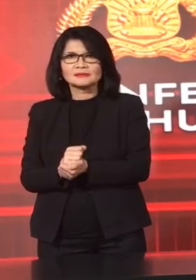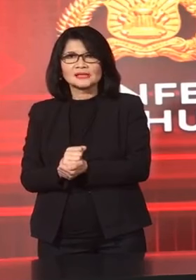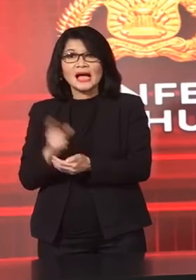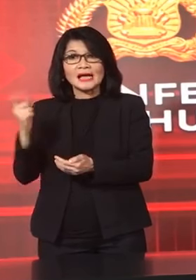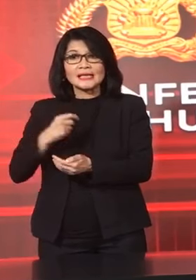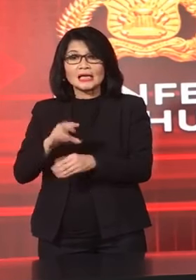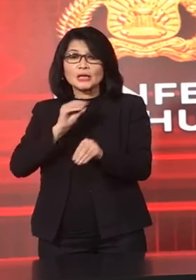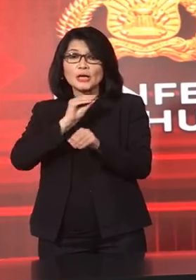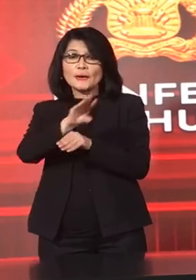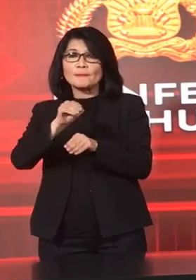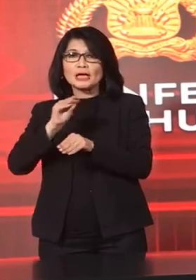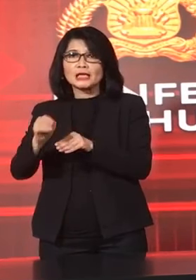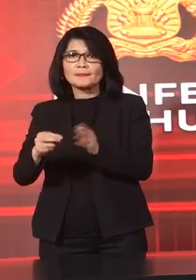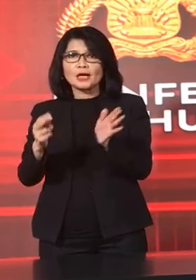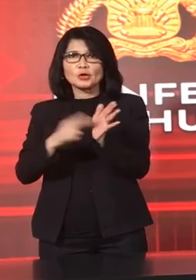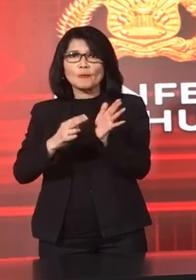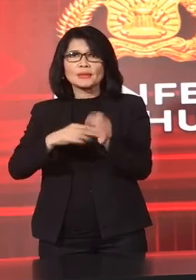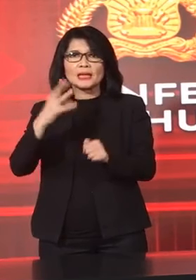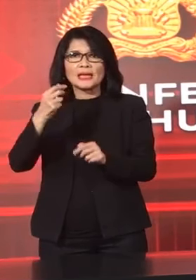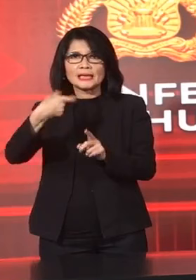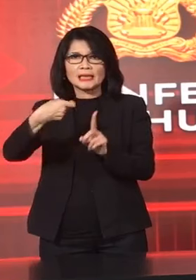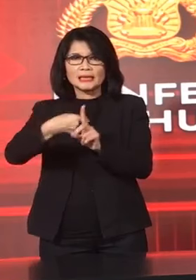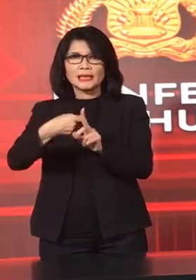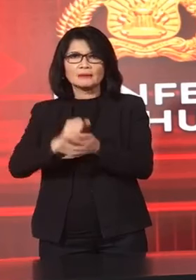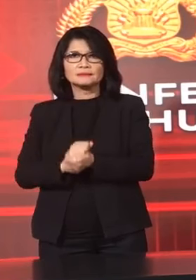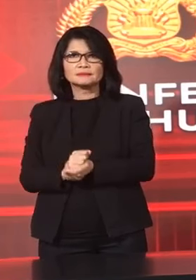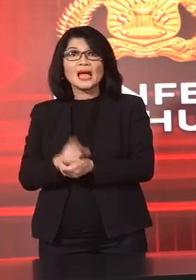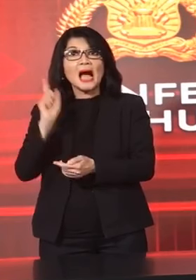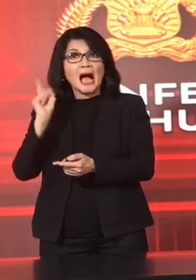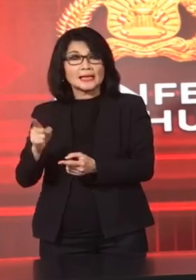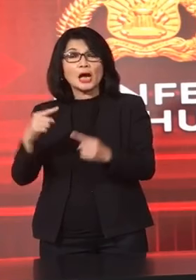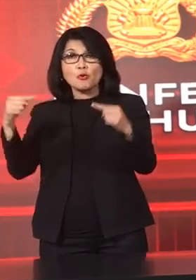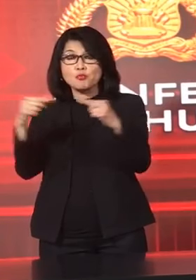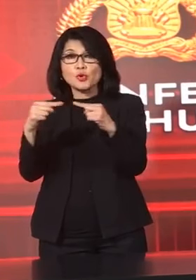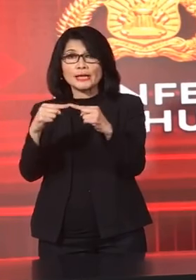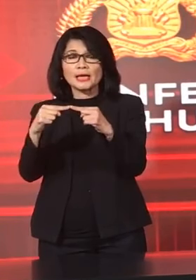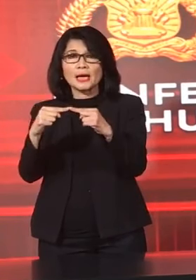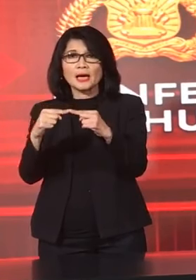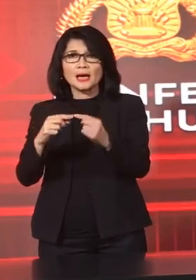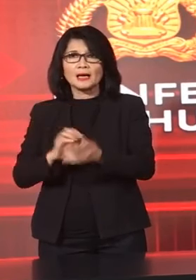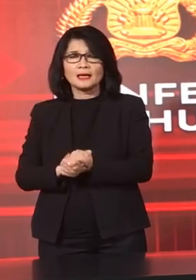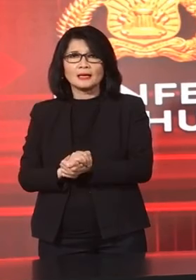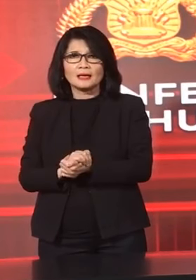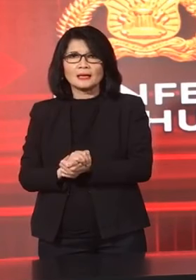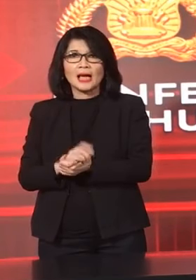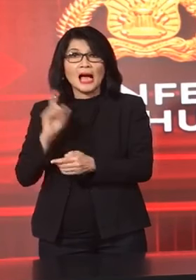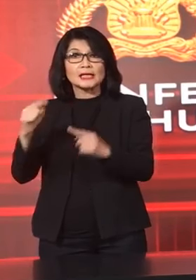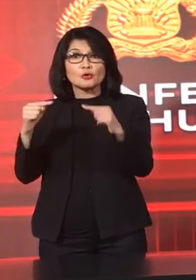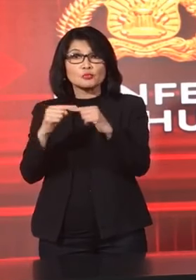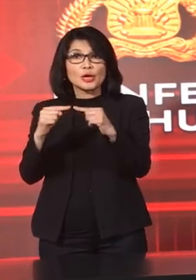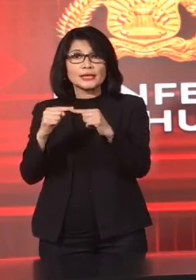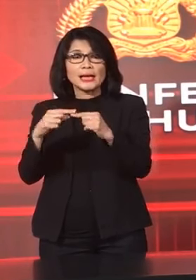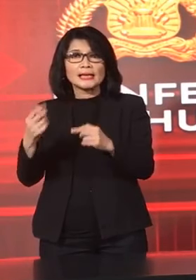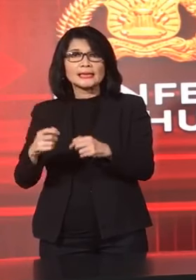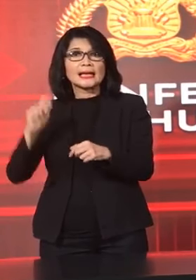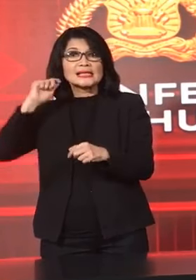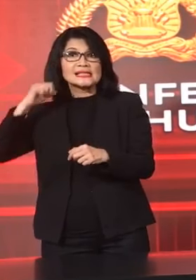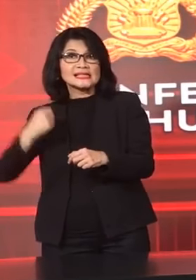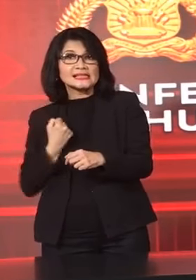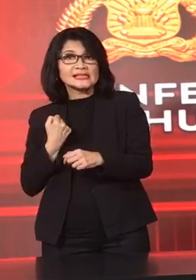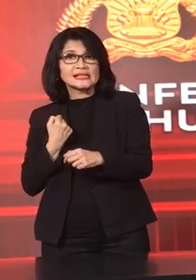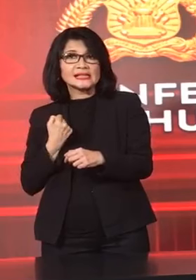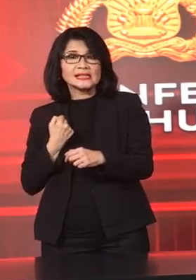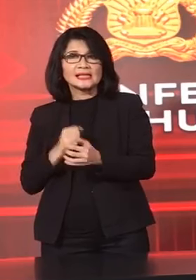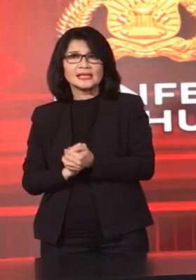Pengiriman Berkening tersebut Ini ada Kaitannya Dengan Istri tadi